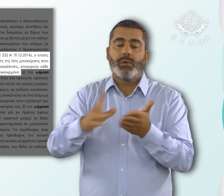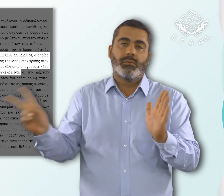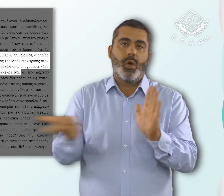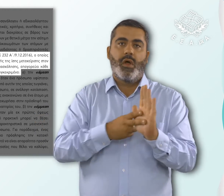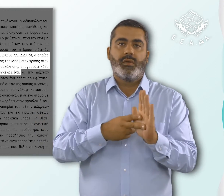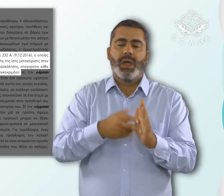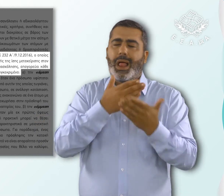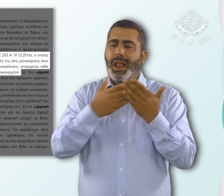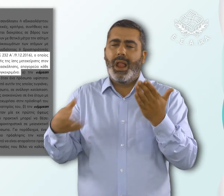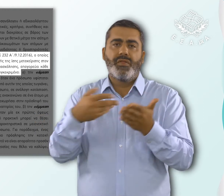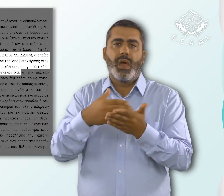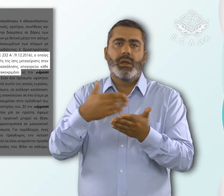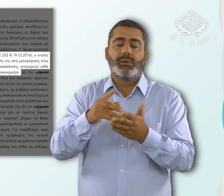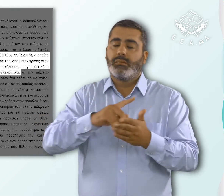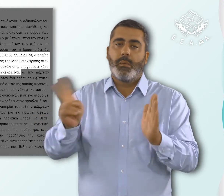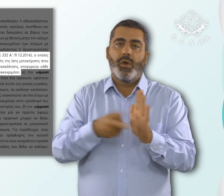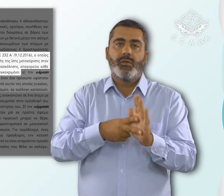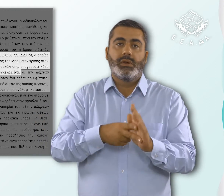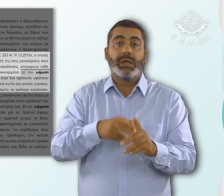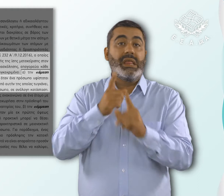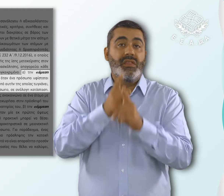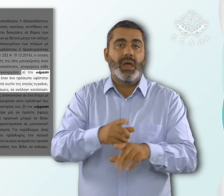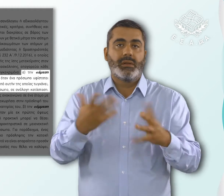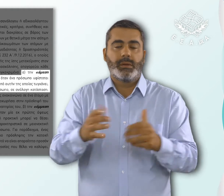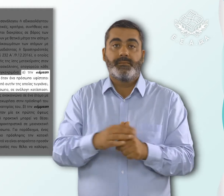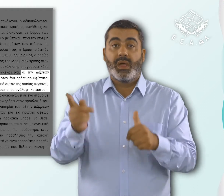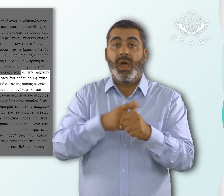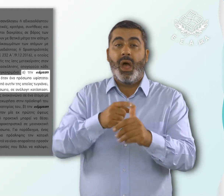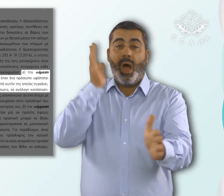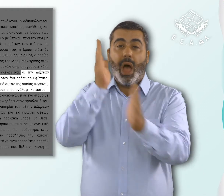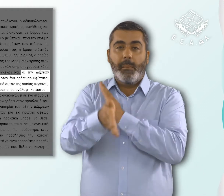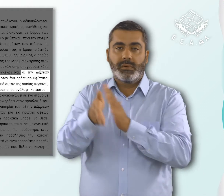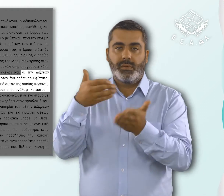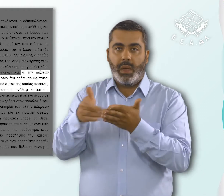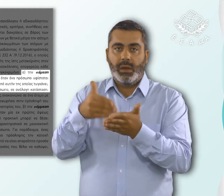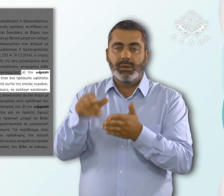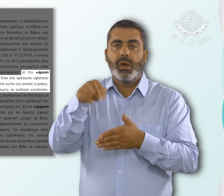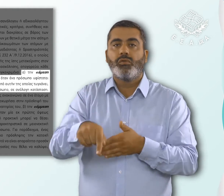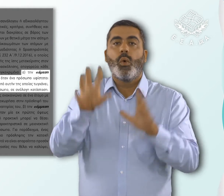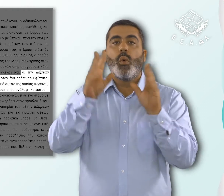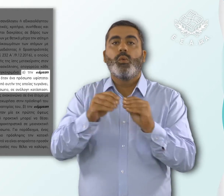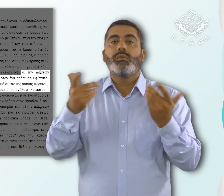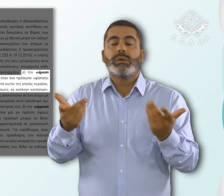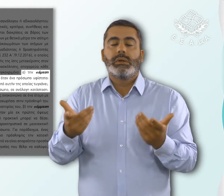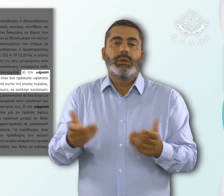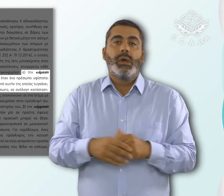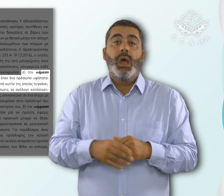και πιο συγκεκριμένα, άνω κάτω τελεία. Α. Την άμεση διάκριση, η οποία συντρέχει όταν ένα πρόσωπο